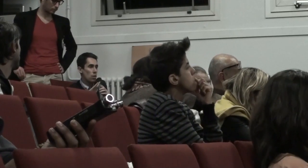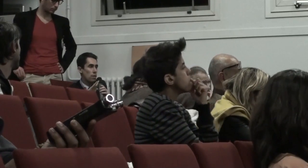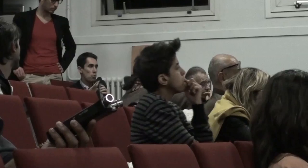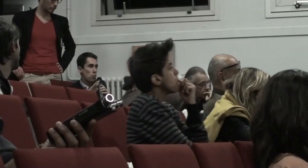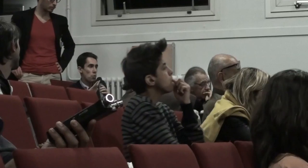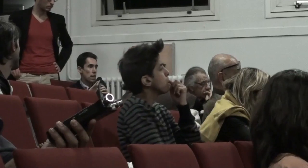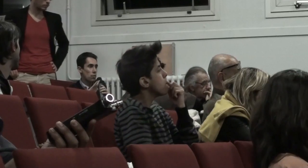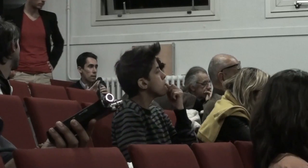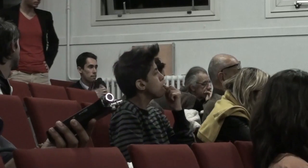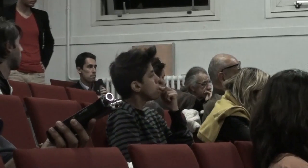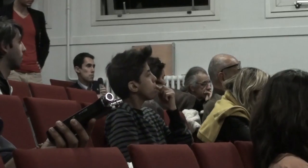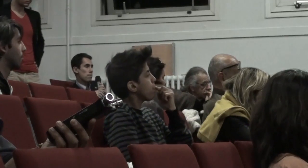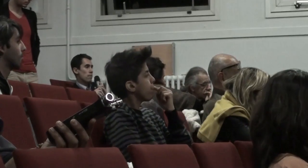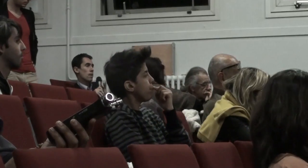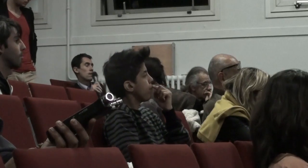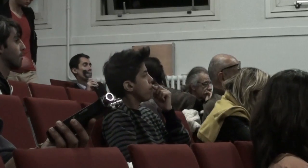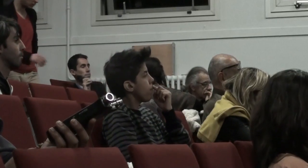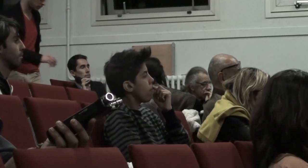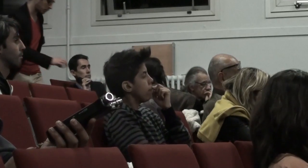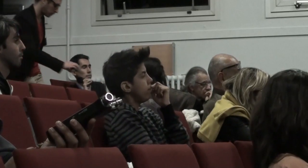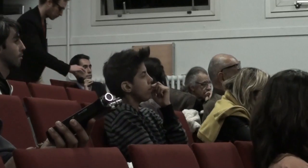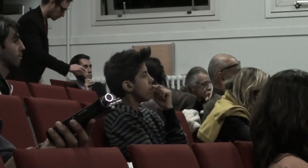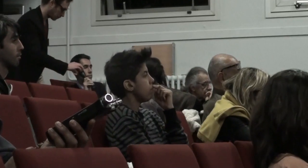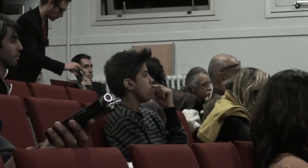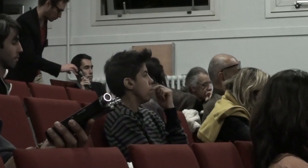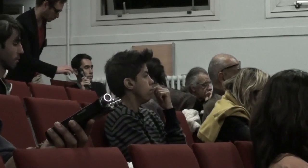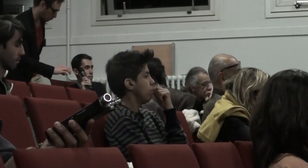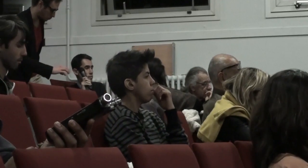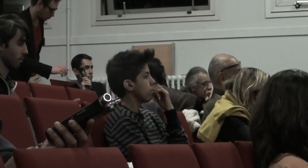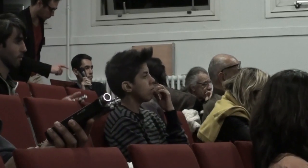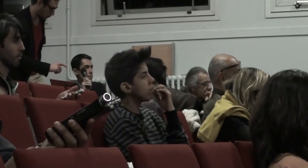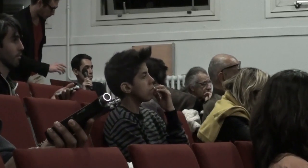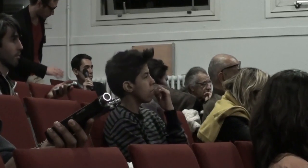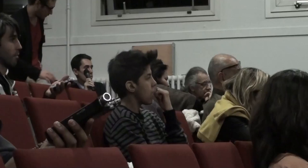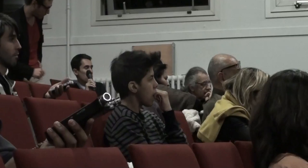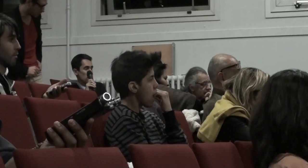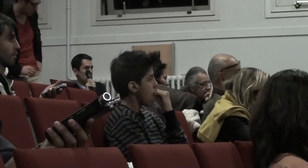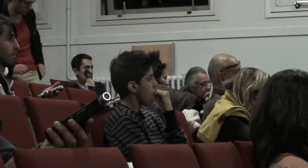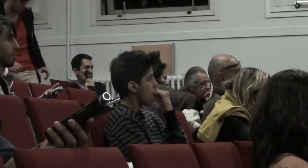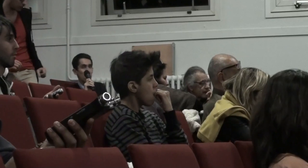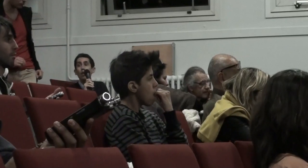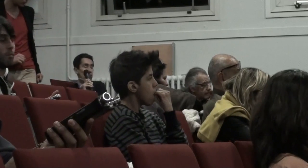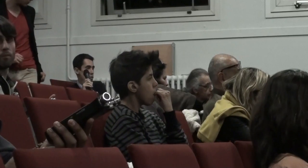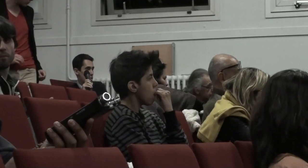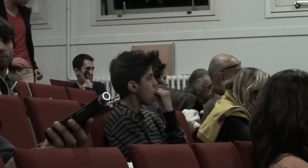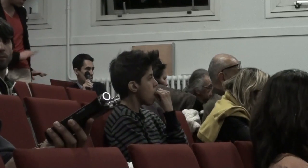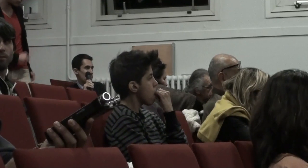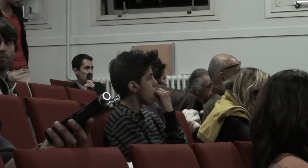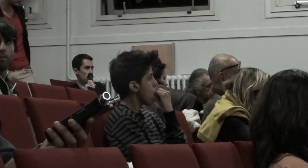est quand même beaucoup plus complexe c'est vrai mais cette complexité que Dieu souligne la société ne l'accepte pas il y un sens unique il y un sens